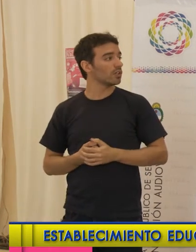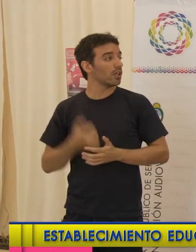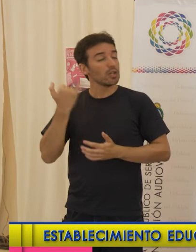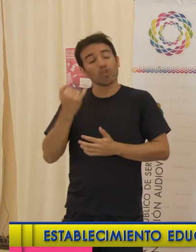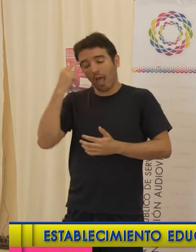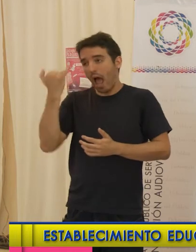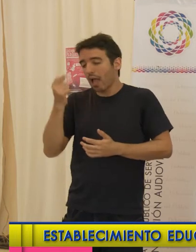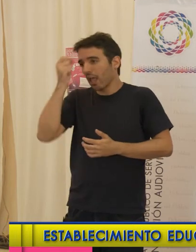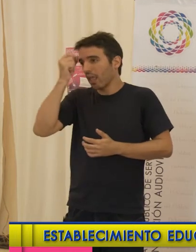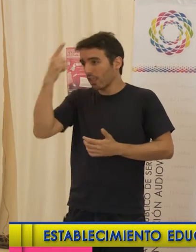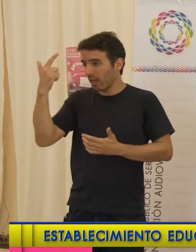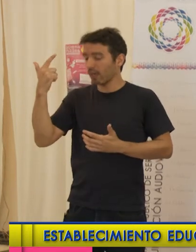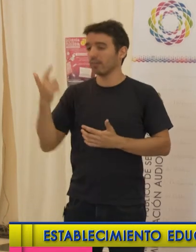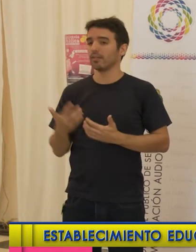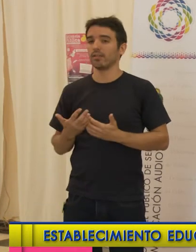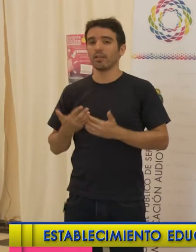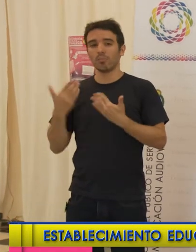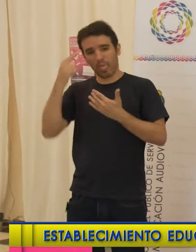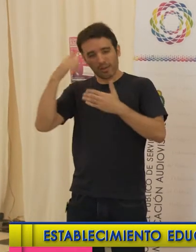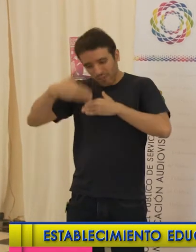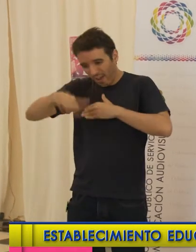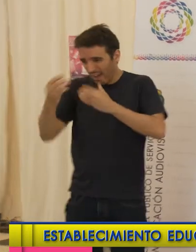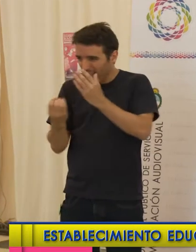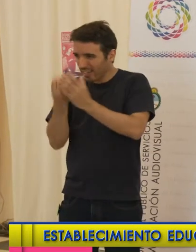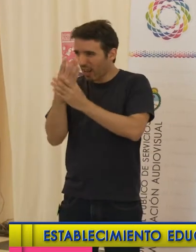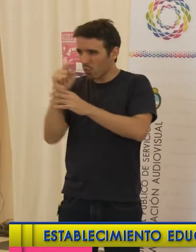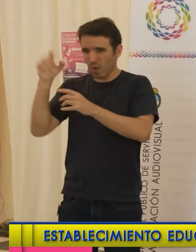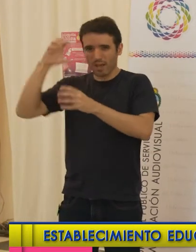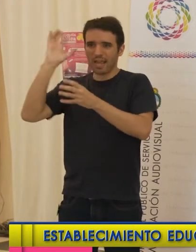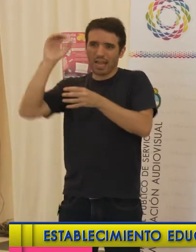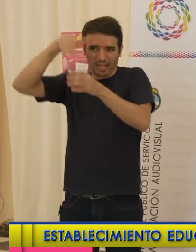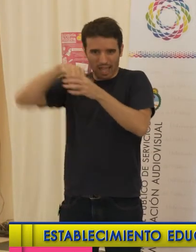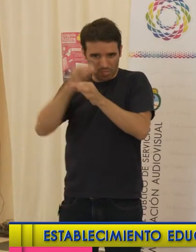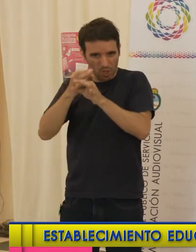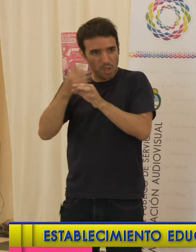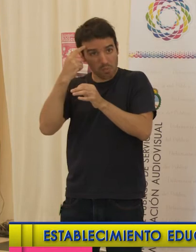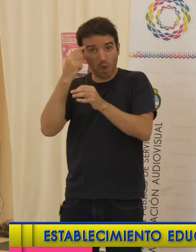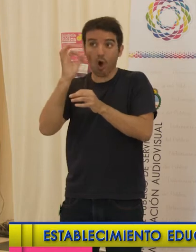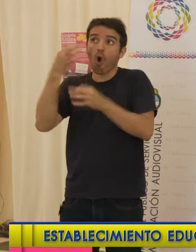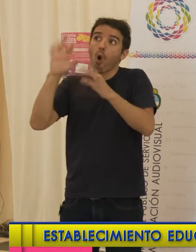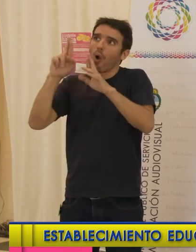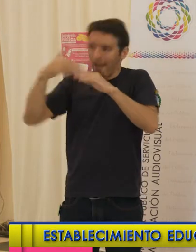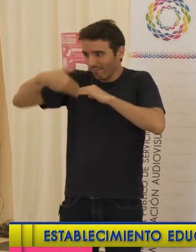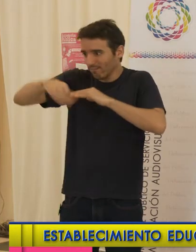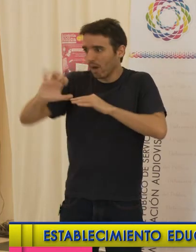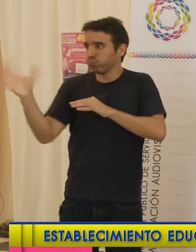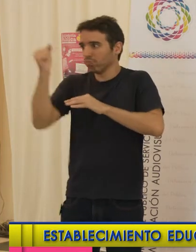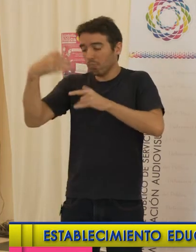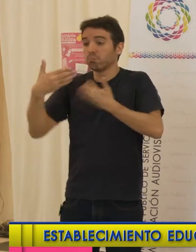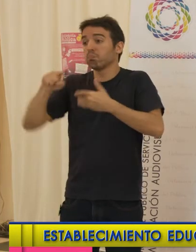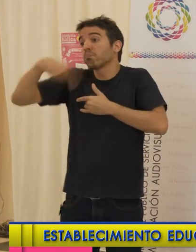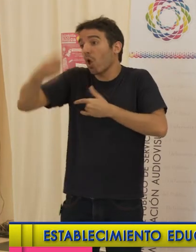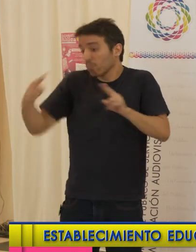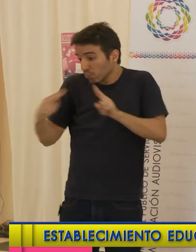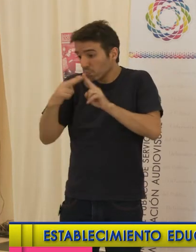la idea de poder crear una radio. Y bueno, esperemos que en la próxima oportunidad podamos comentar